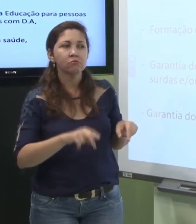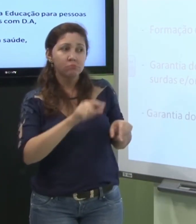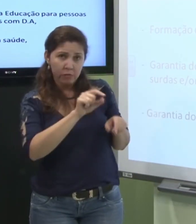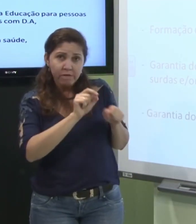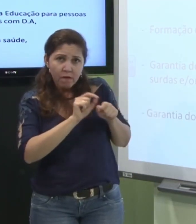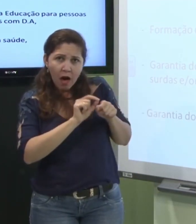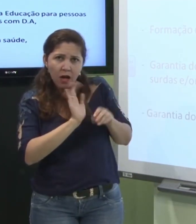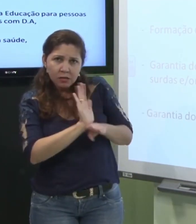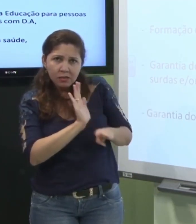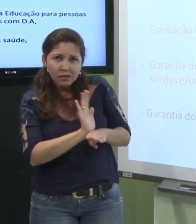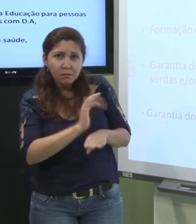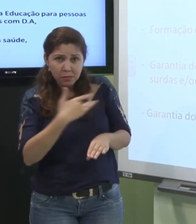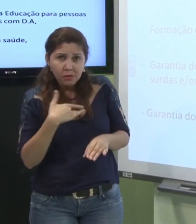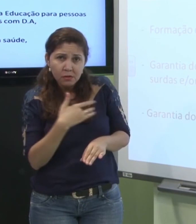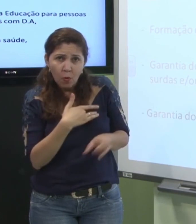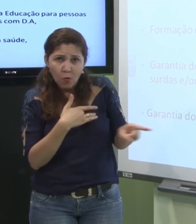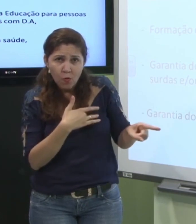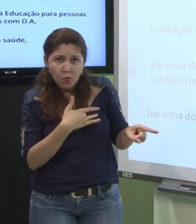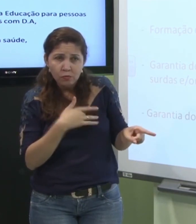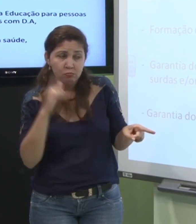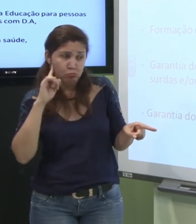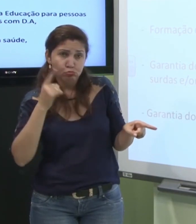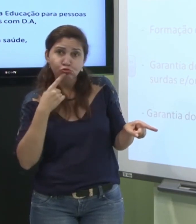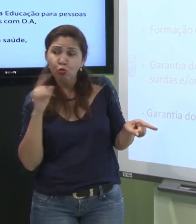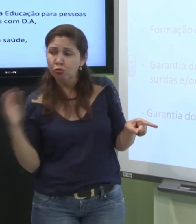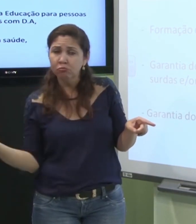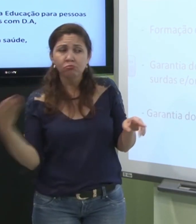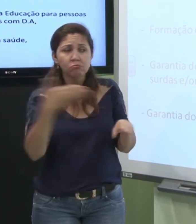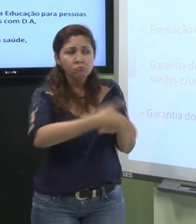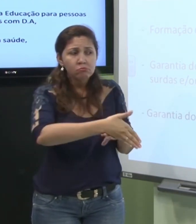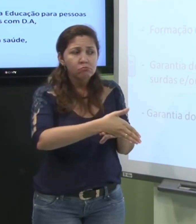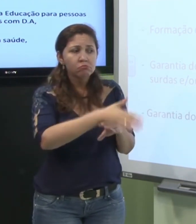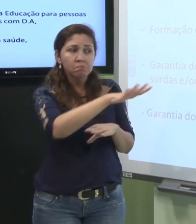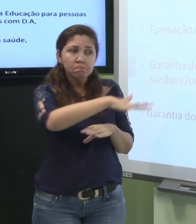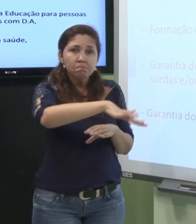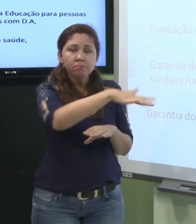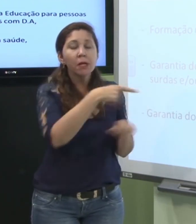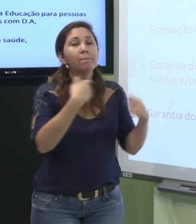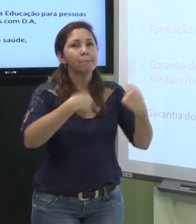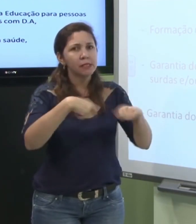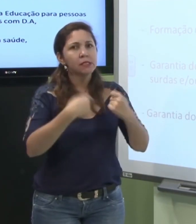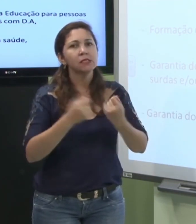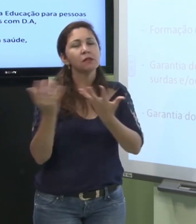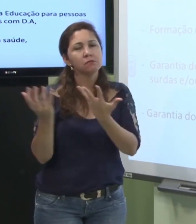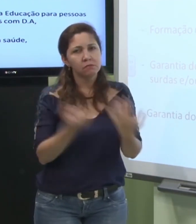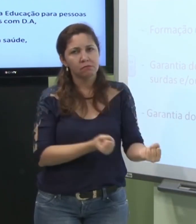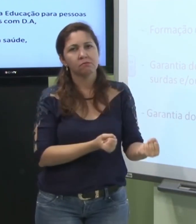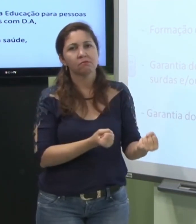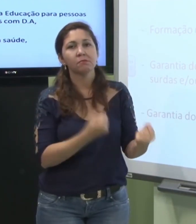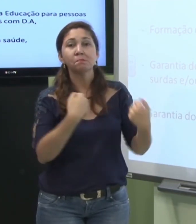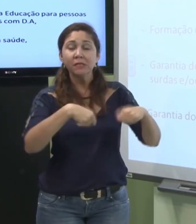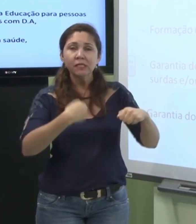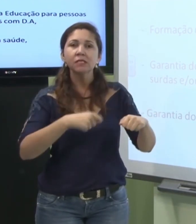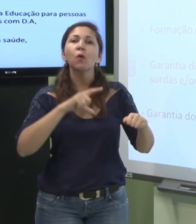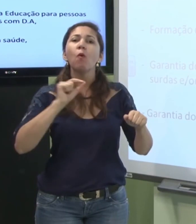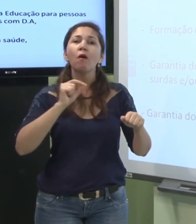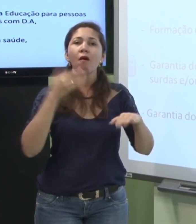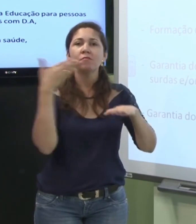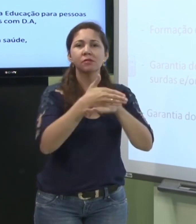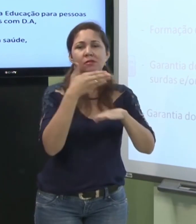como que vai fazer esse atendimento com o surdo então para acolhê-lo precisa os profissionais precisam